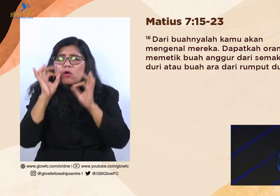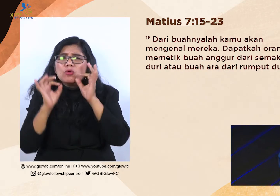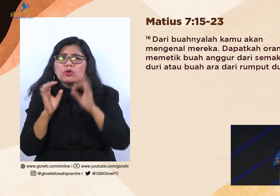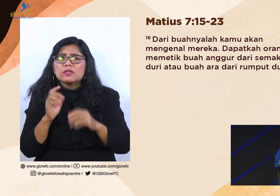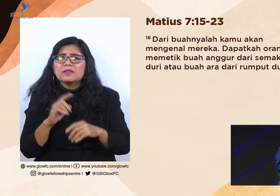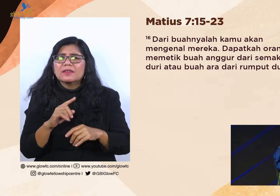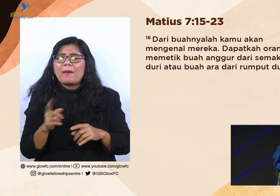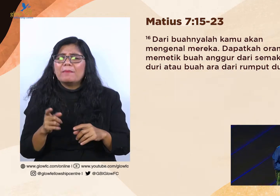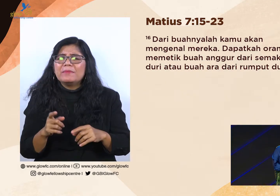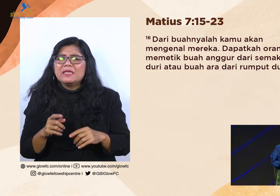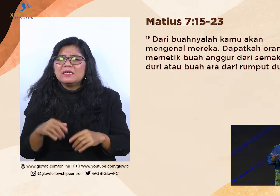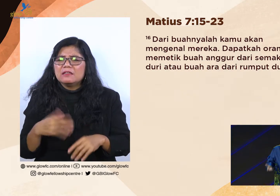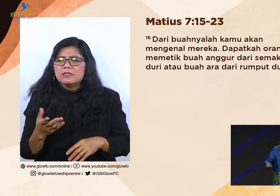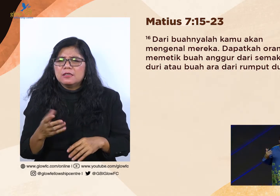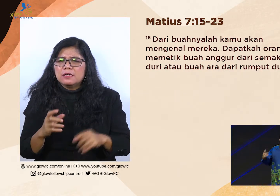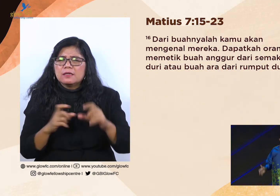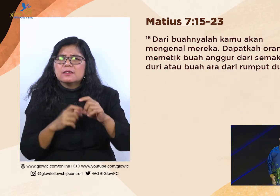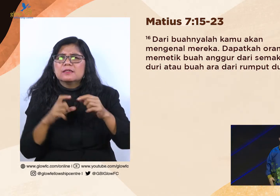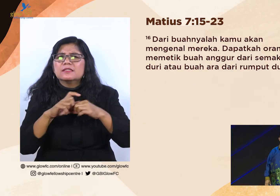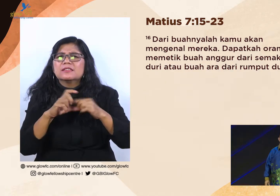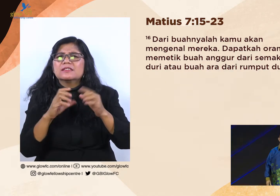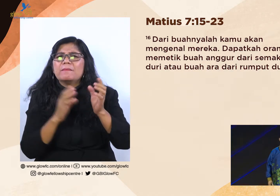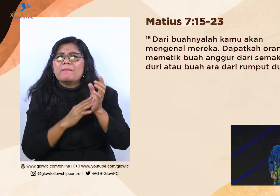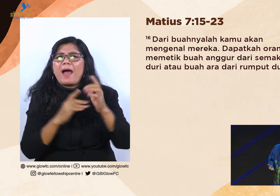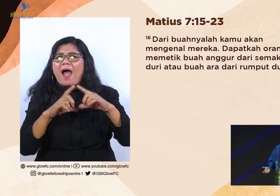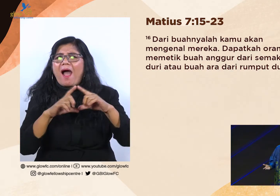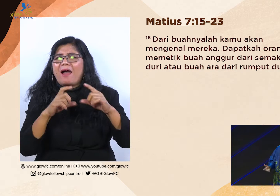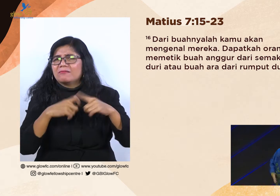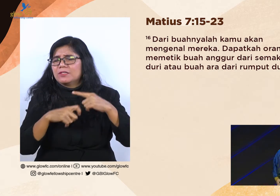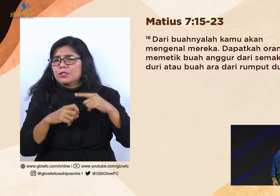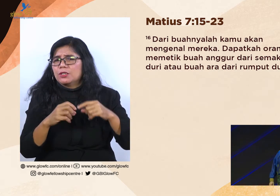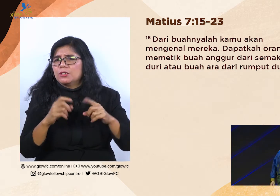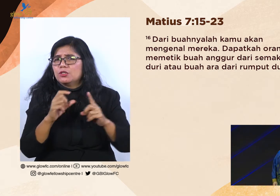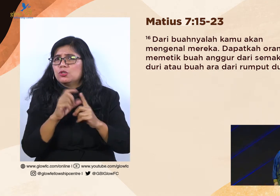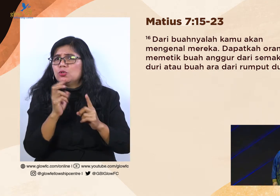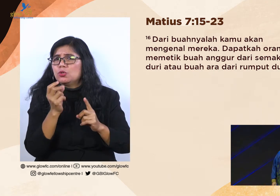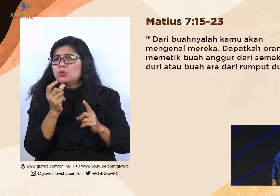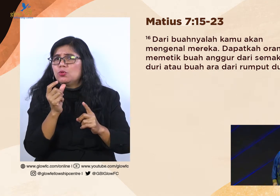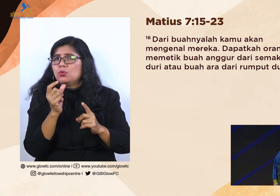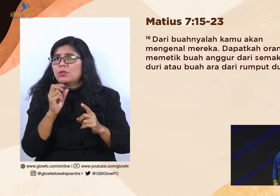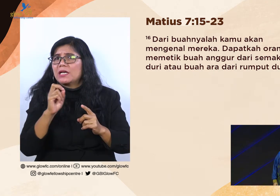Dan dapatkah orang memetik buah anggur dari rumput dari rumput duri?